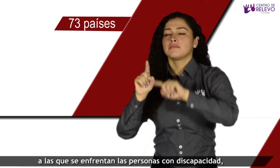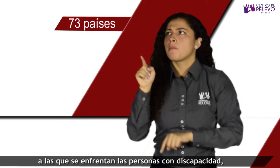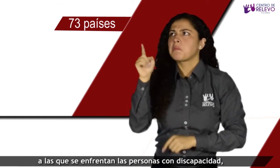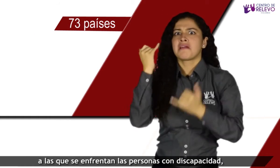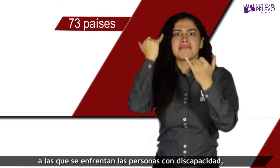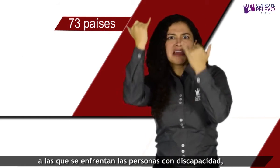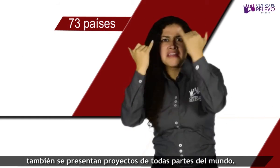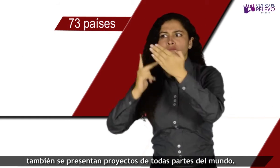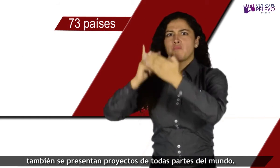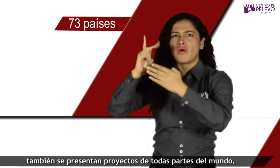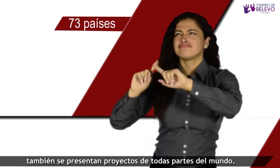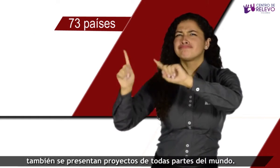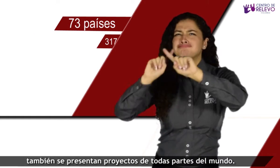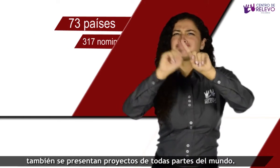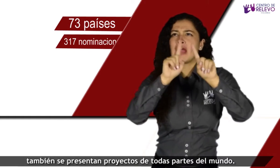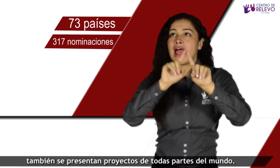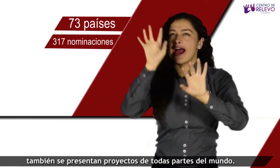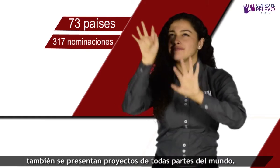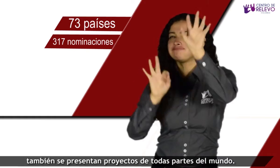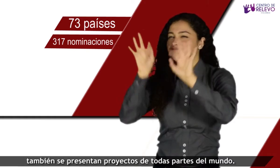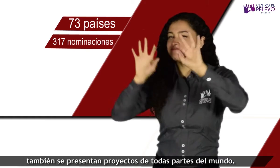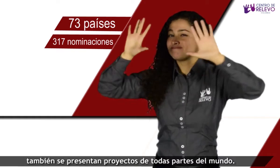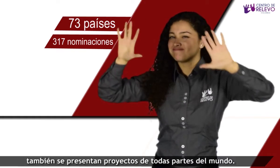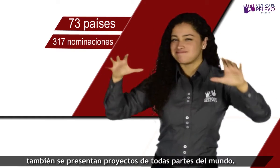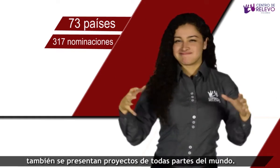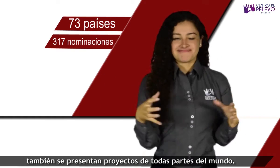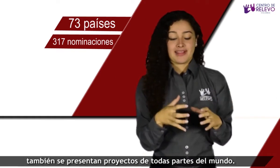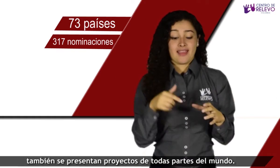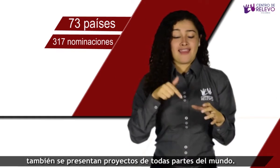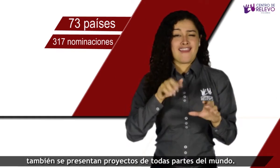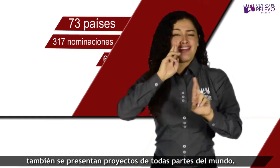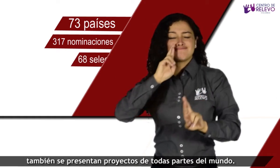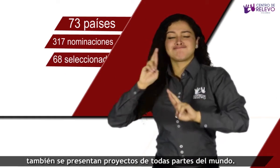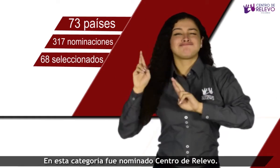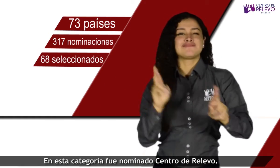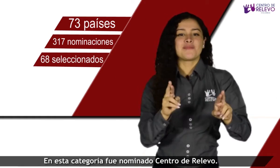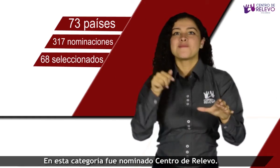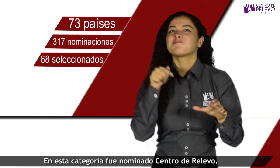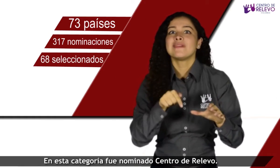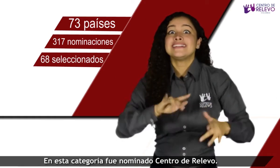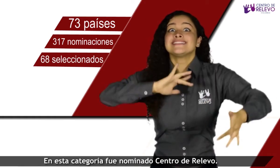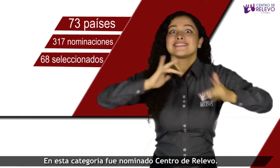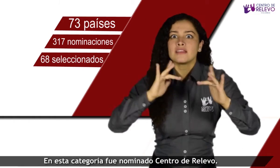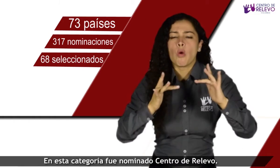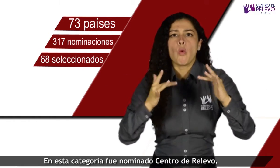También se presentan proyectos de todas partes del mundo. En esta categoría fue nominado Centro de Relevo.